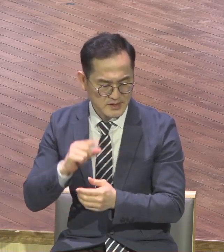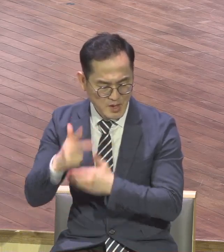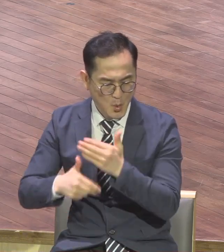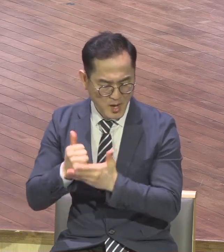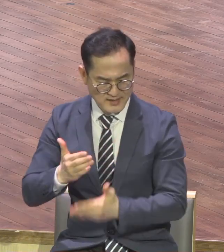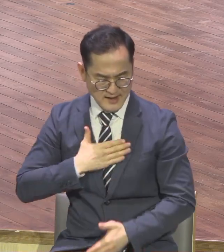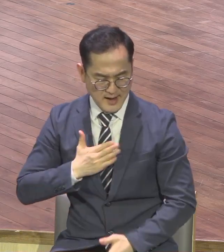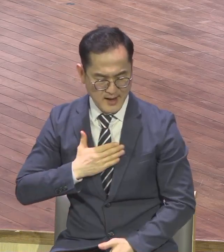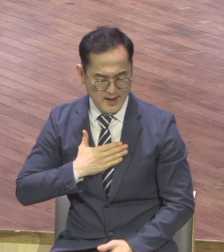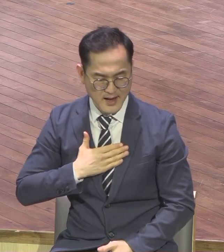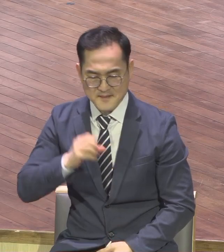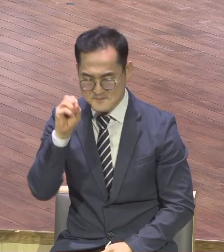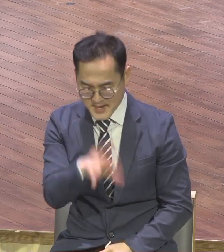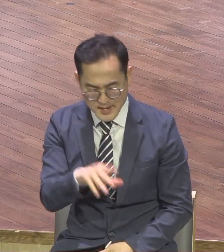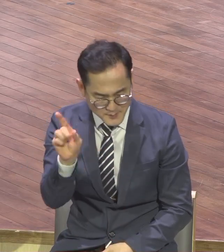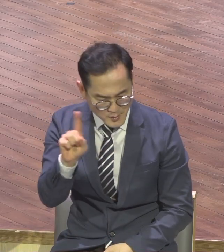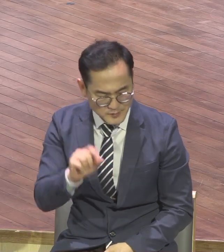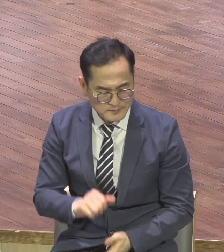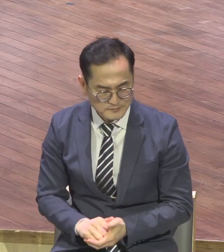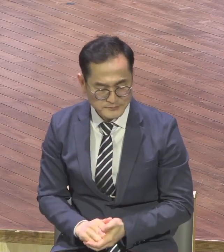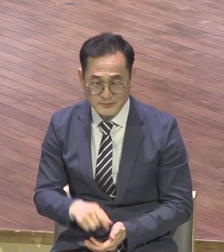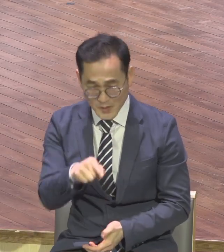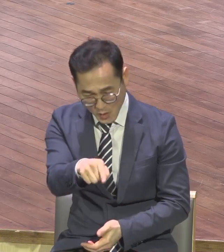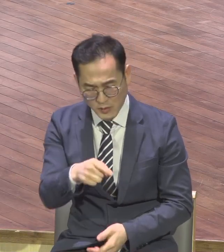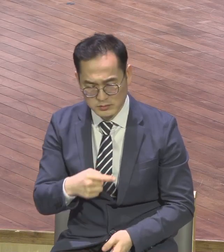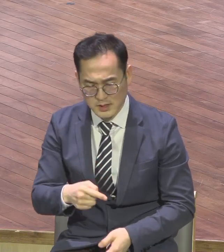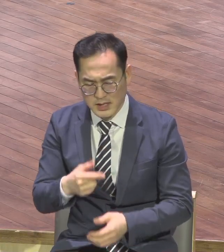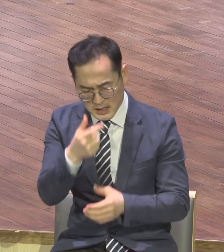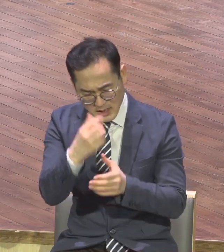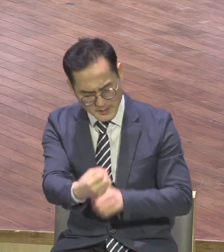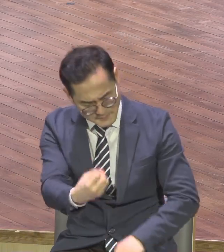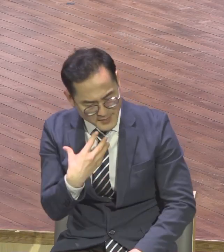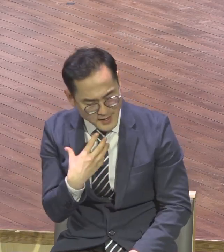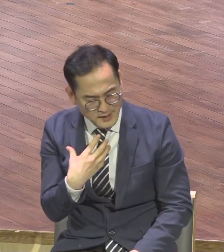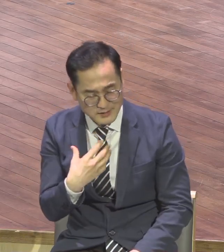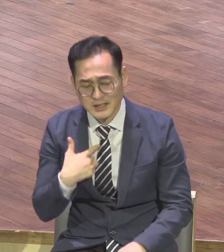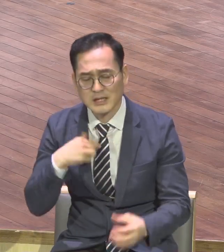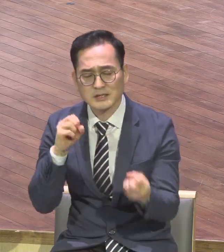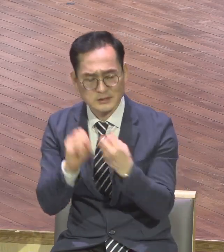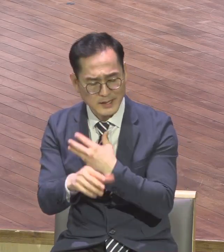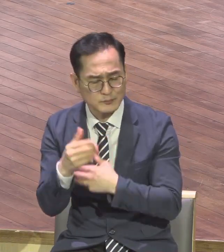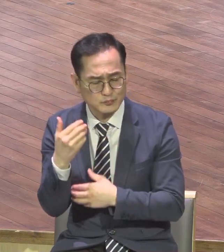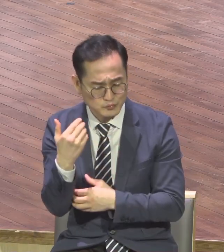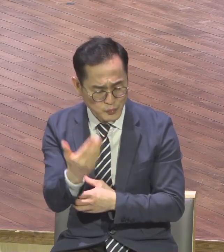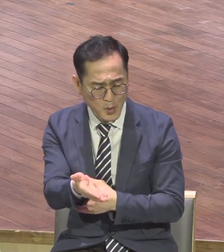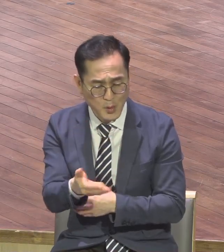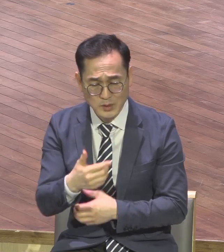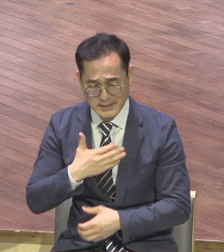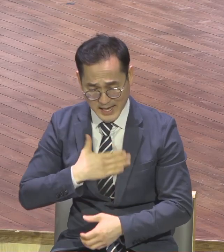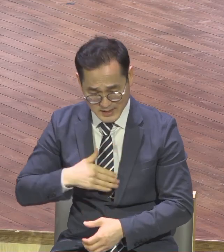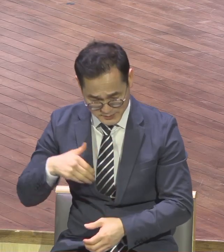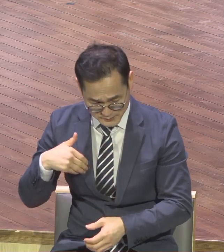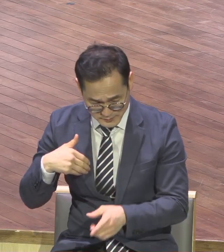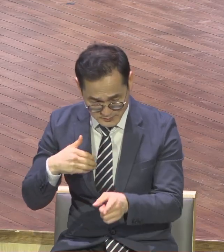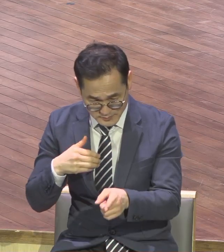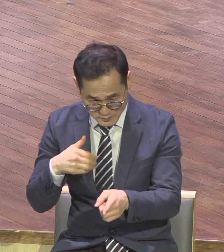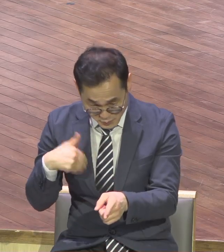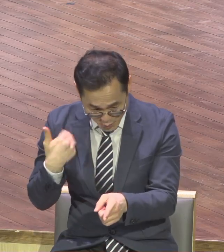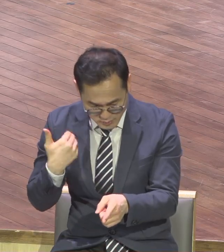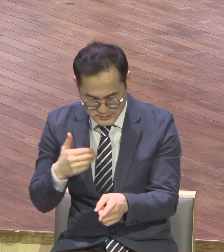이르시던더다 너는 내게 부르지지라 내가 내게 응답하겠고 너가 알지 못하는 크고 엄밀한 일을